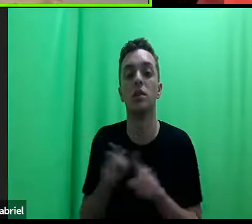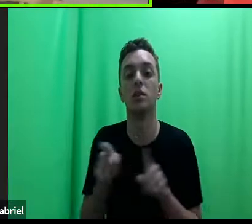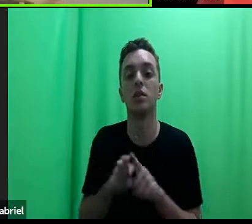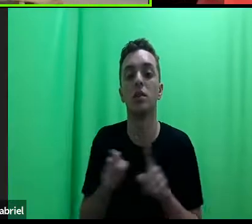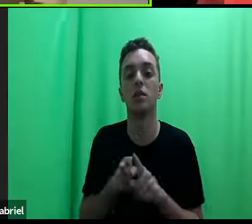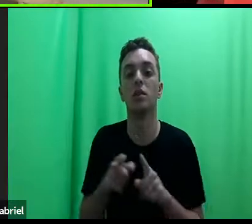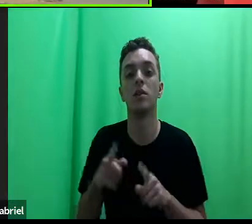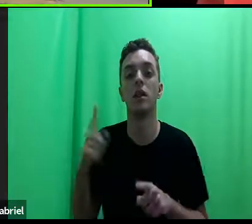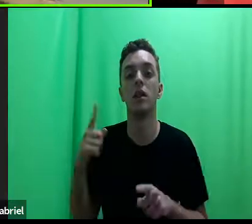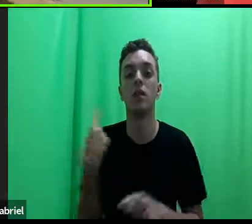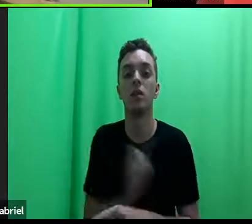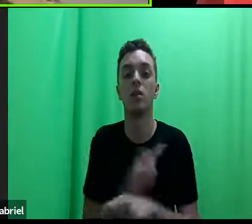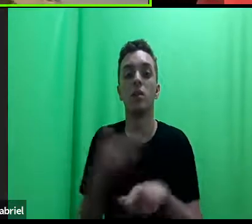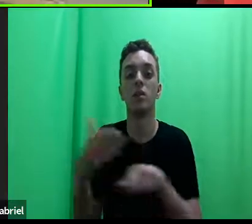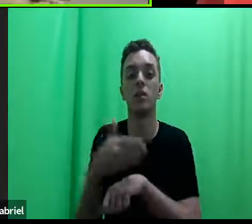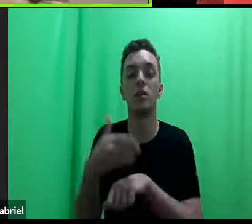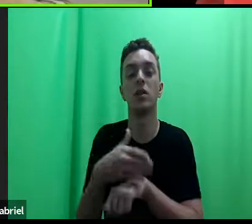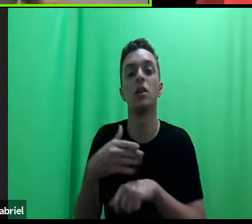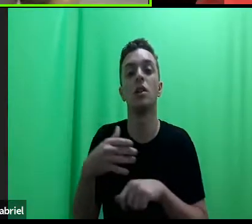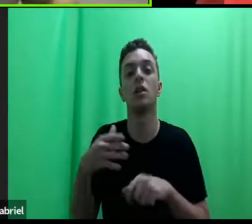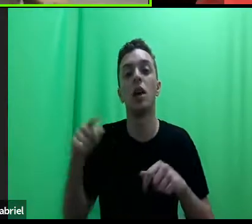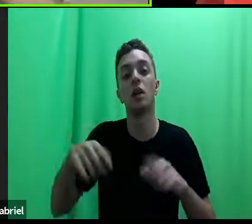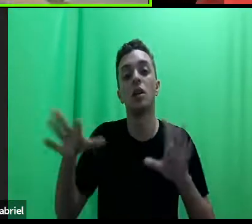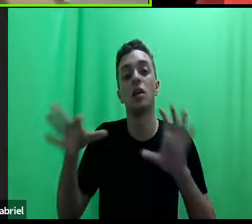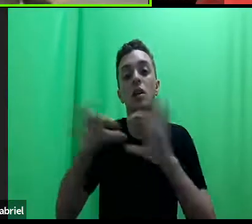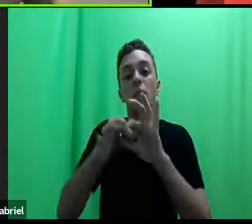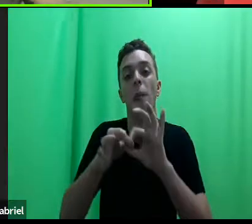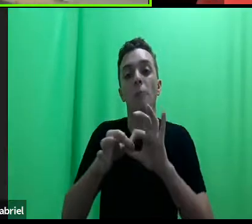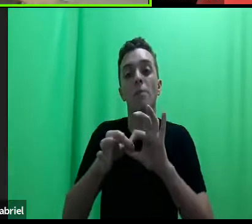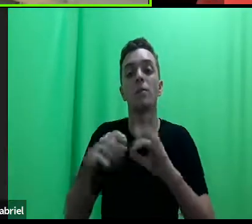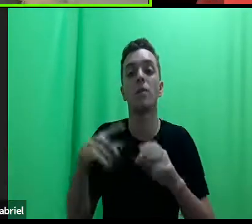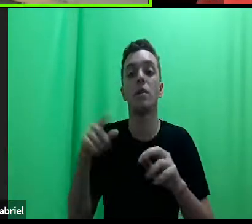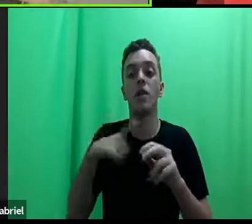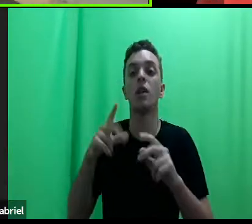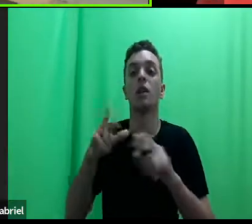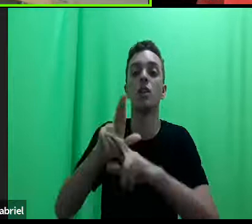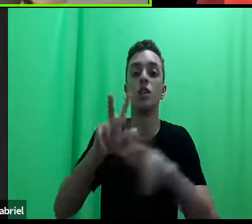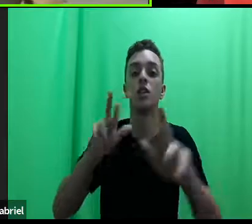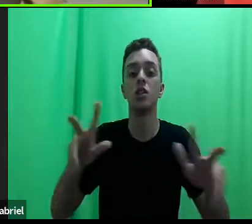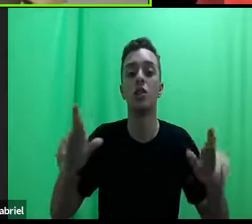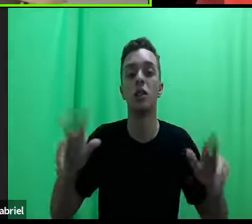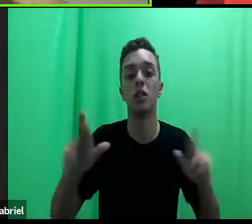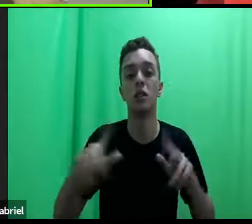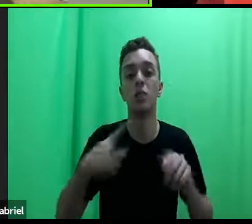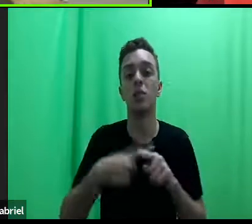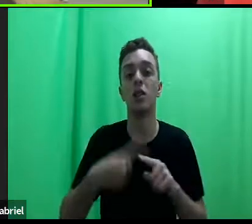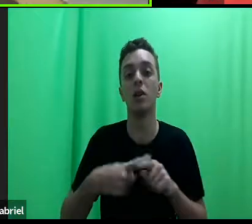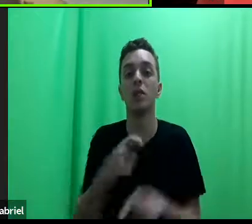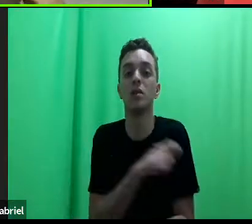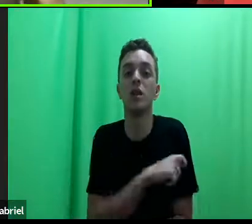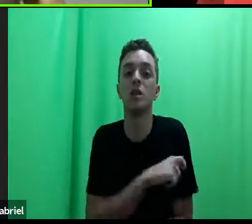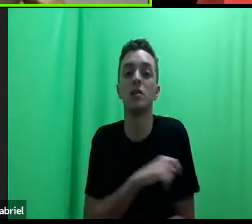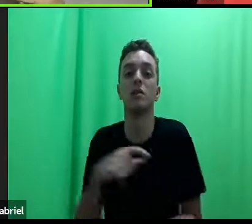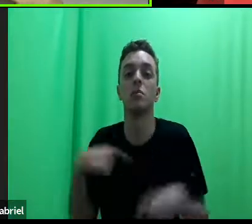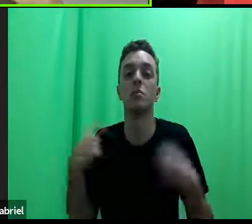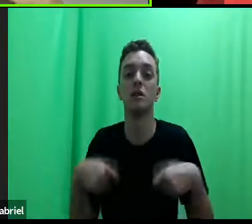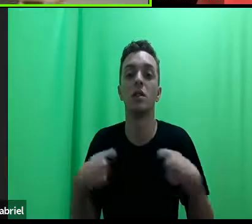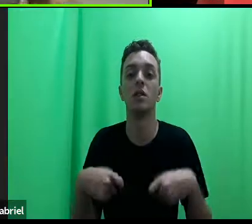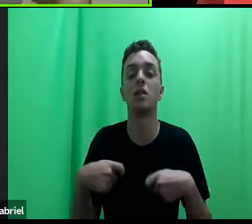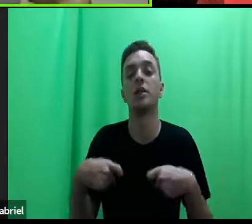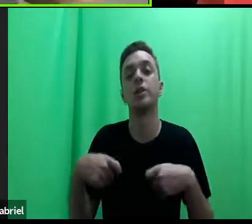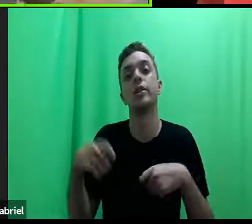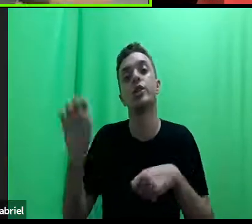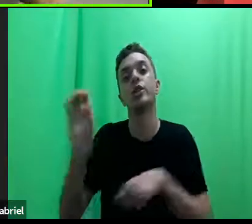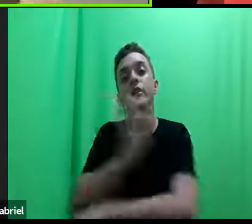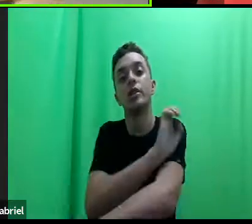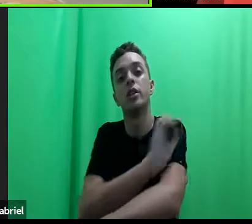é a nossa parceira nesse evento, a gente vê que tem diferenças nessa experiência, porque muitos alunos já estão premidos pela necessidade de estágio, já tem